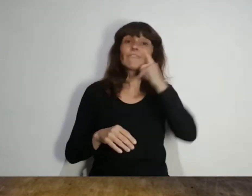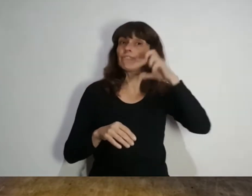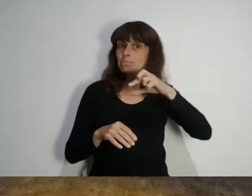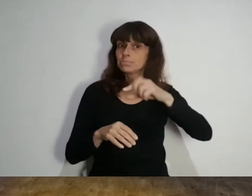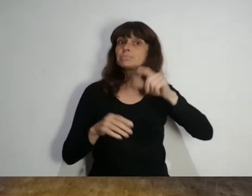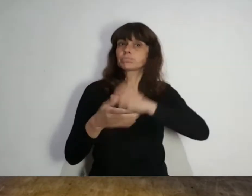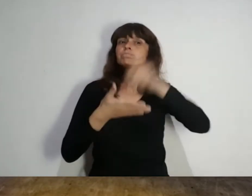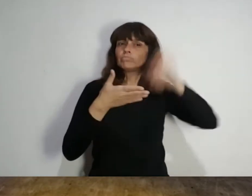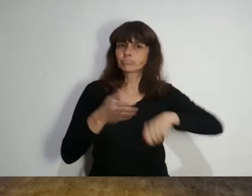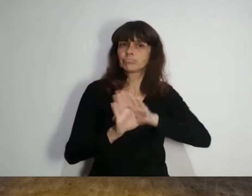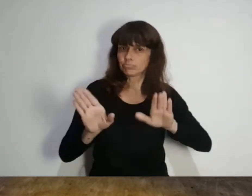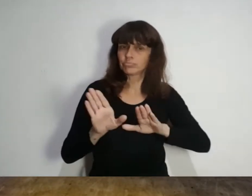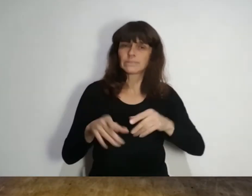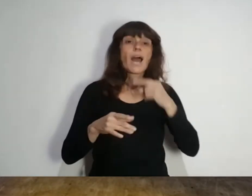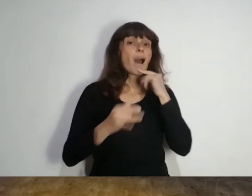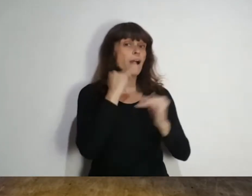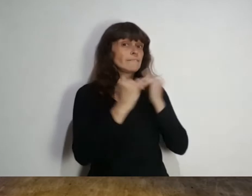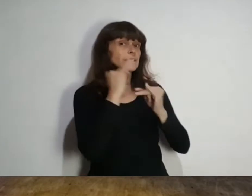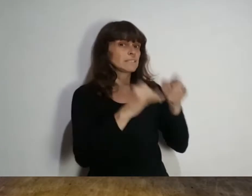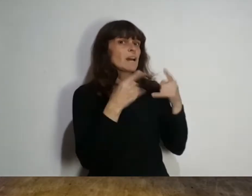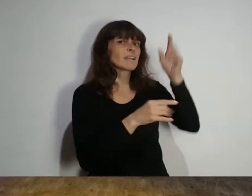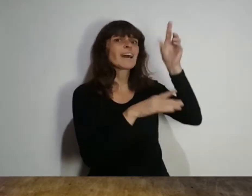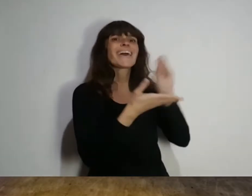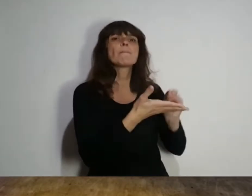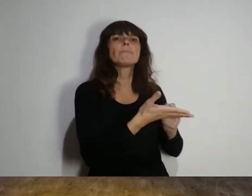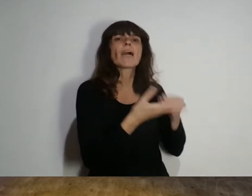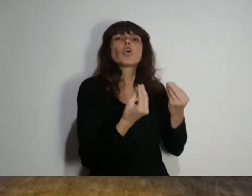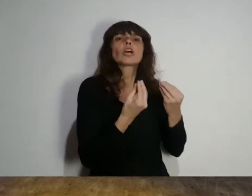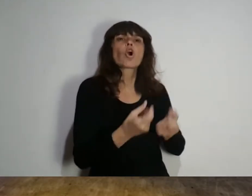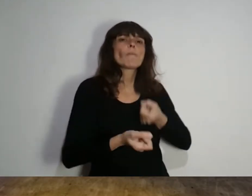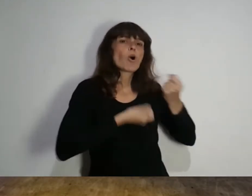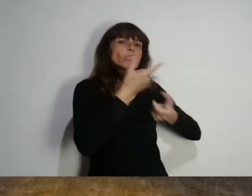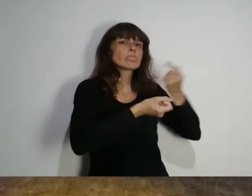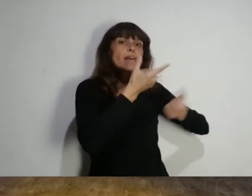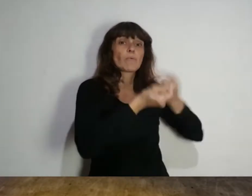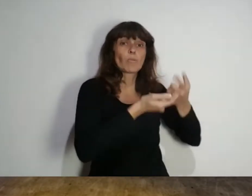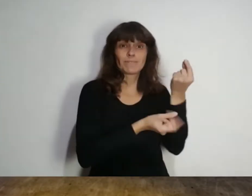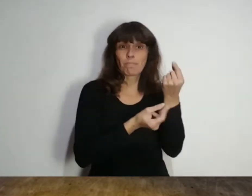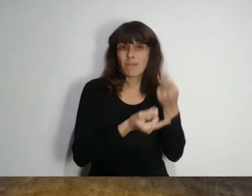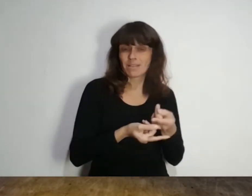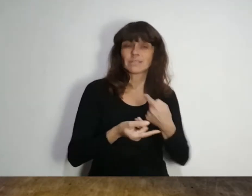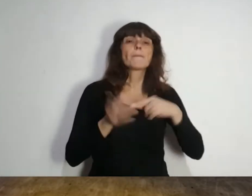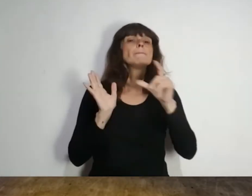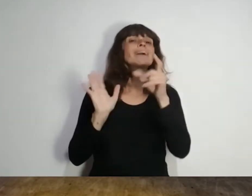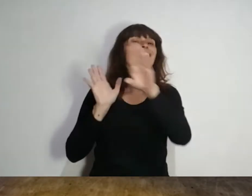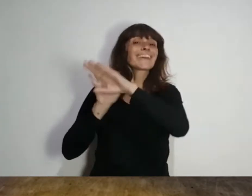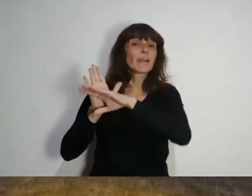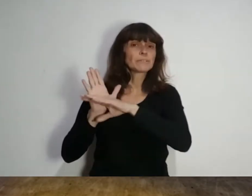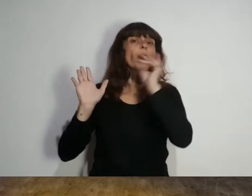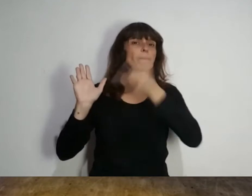AFIP donde se indica a los empleadores cómo realizar las devoluciones. Como parte de la reglamentación,